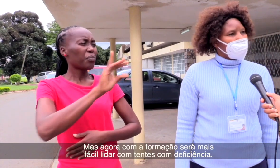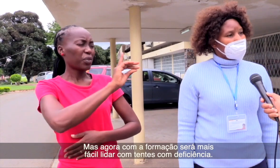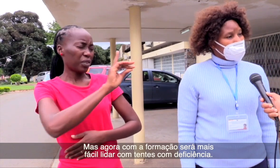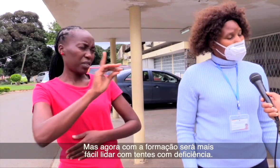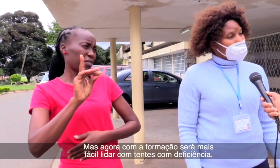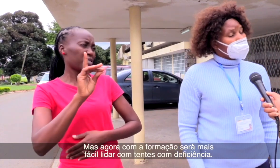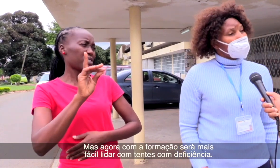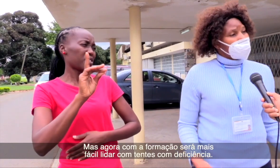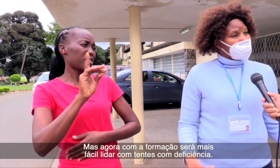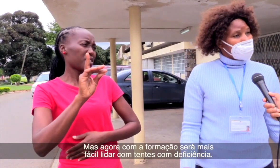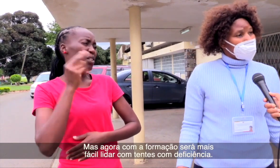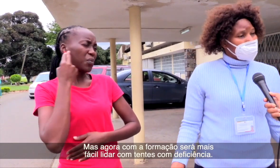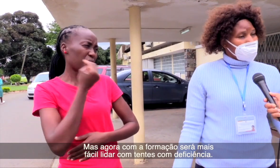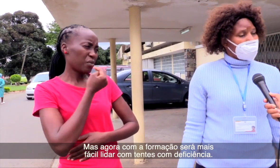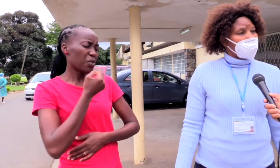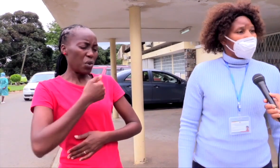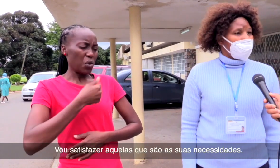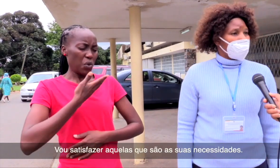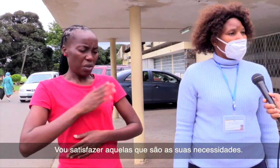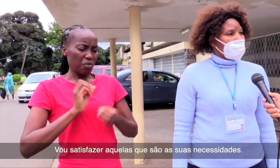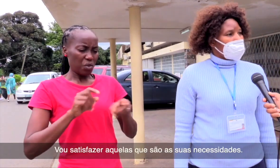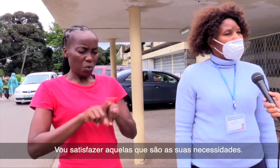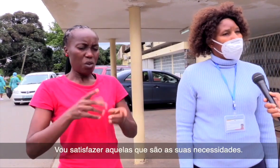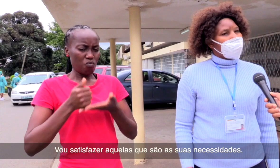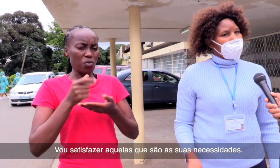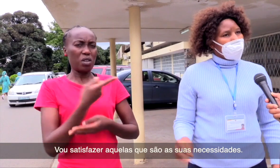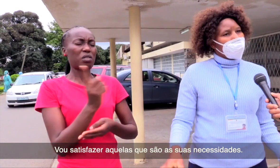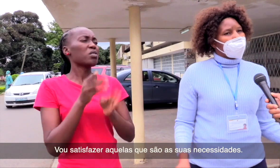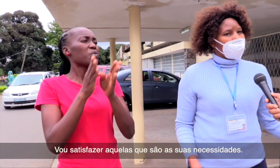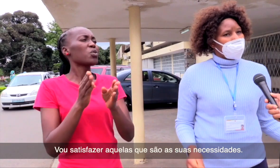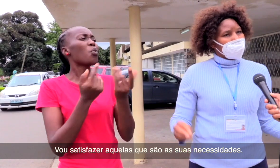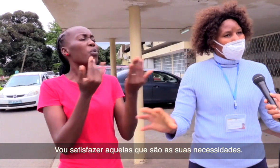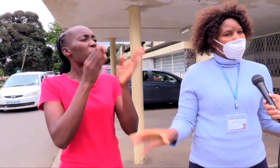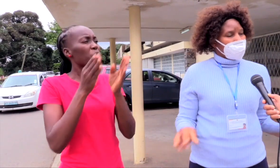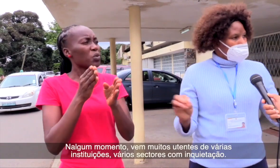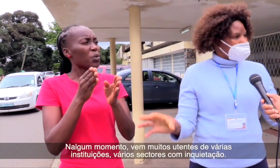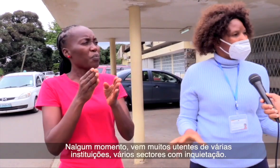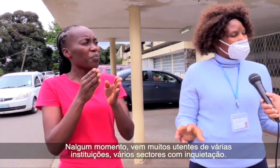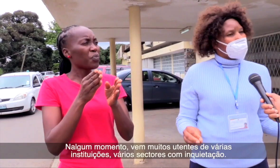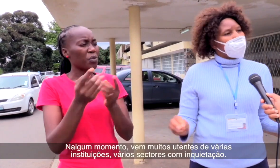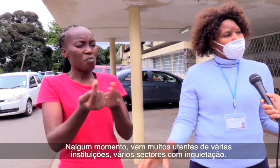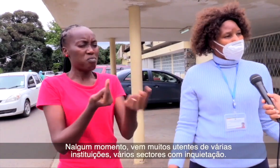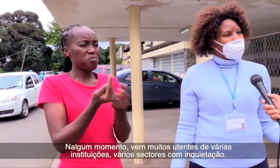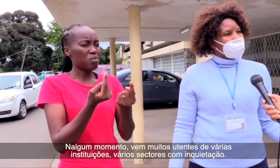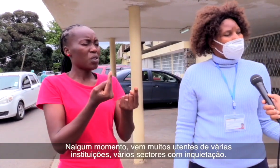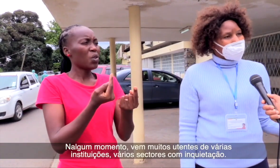Vou satisfazer aquelas suas necessidades. Por exemplo, vem muitos utentes de várias instituições, vários